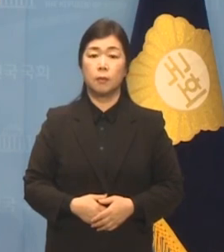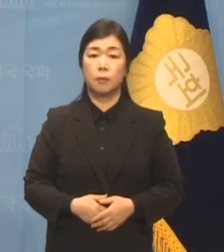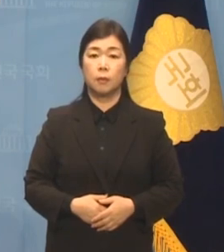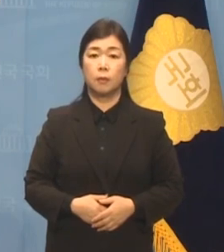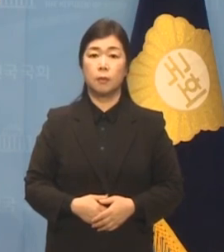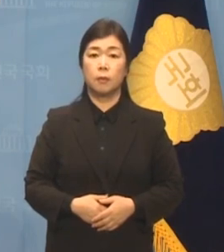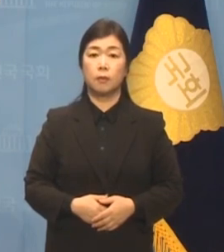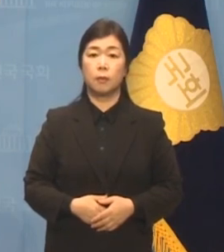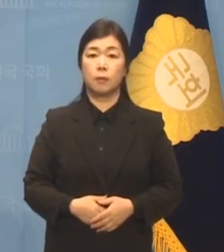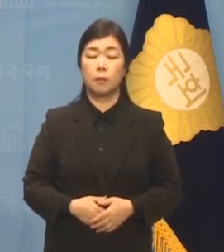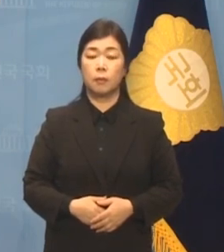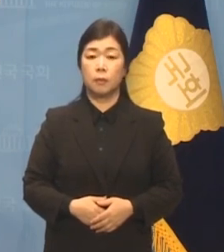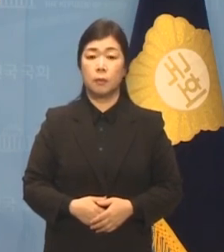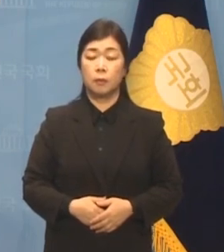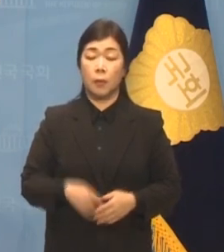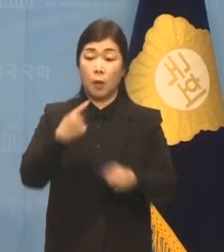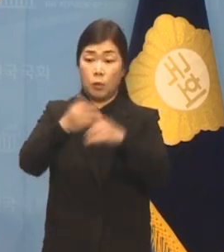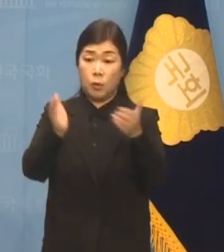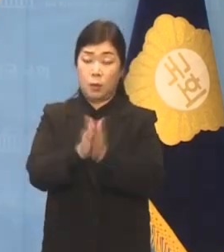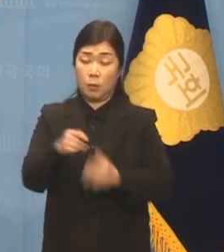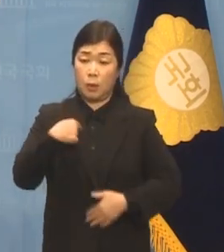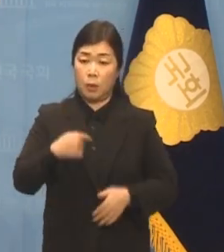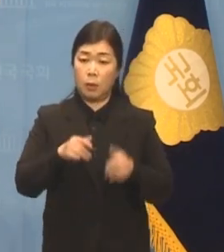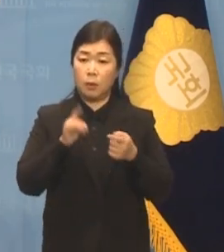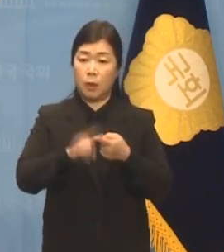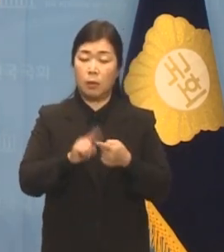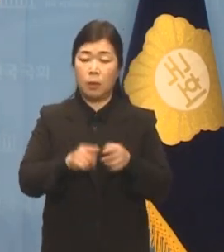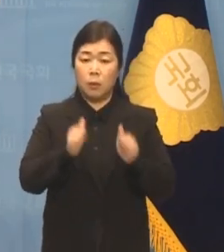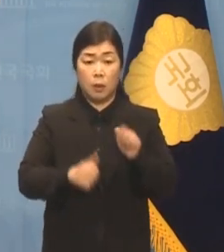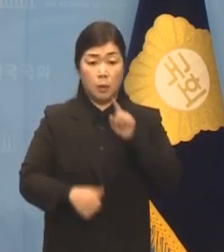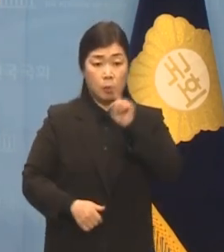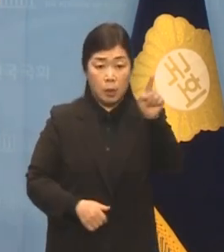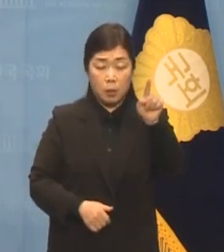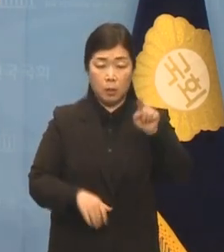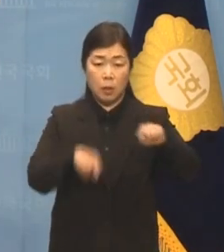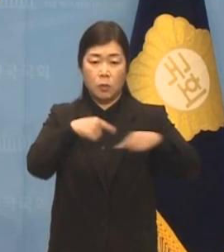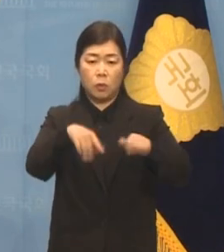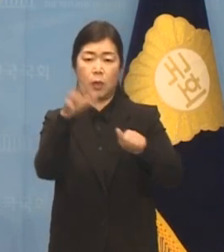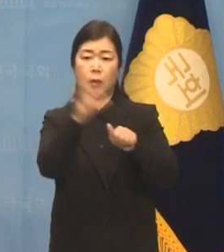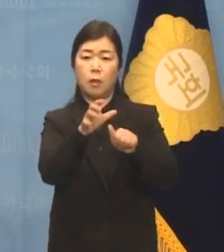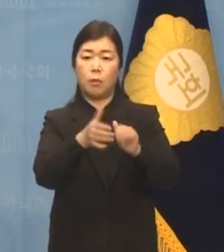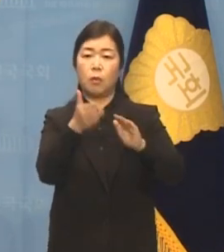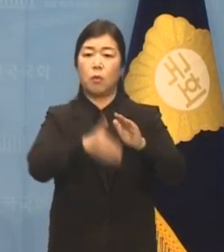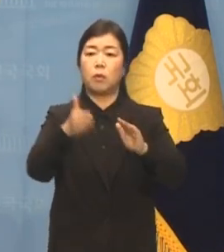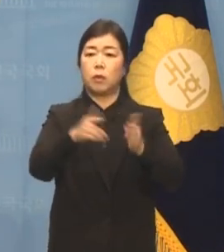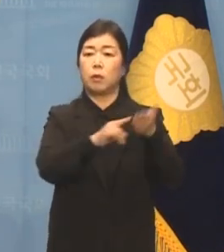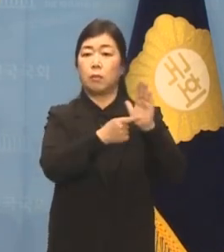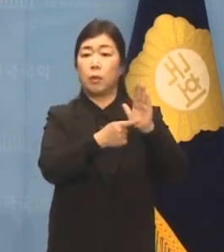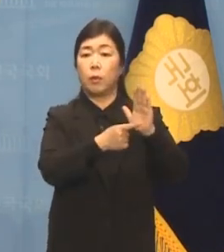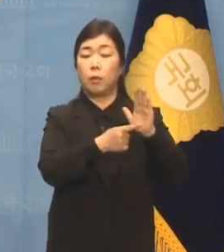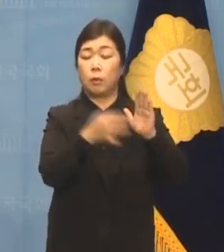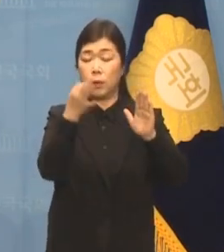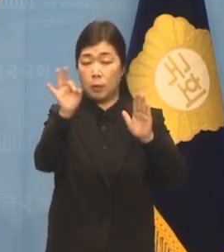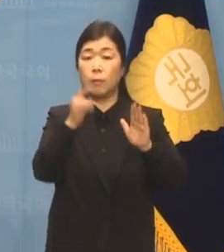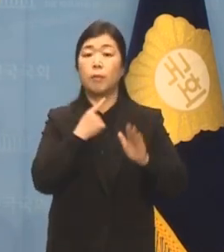당은 저에 대한 기소를 정치 탄압이라고 공식적으로 인정했습니다.